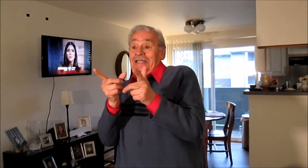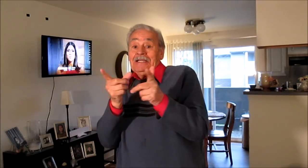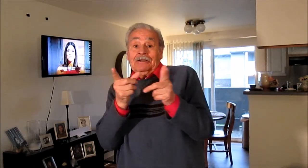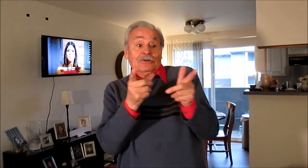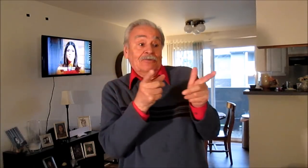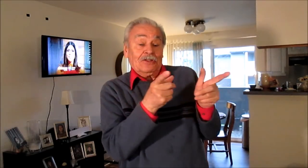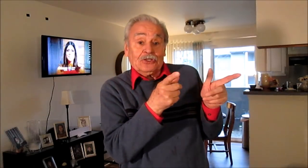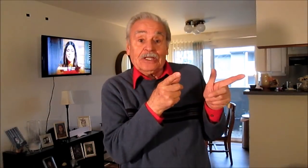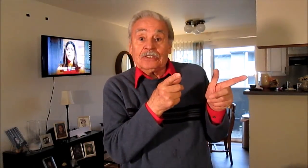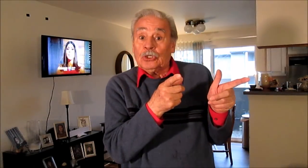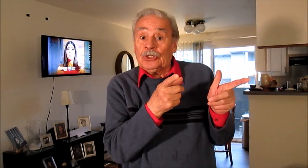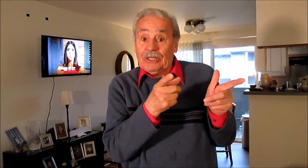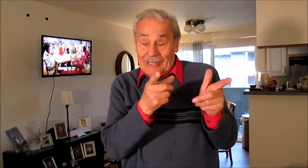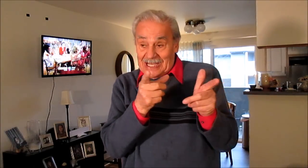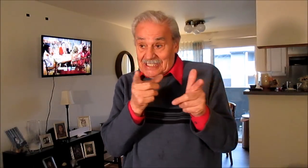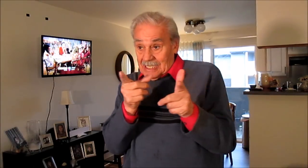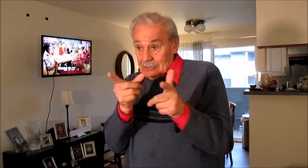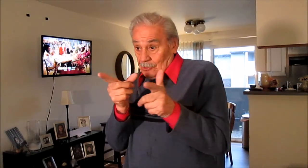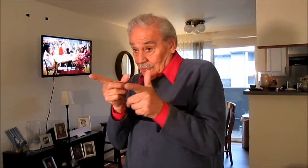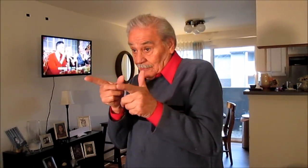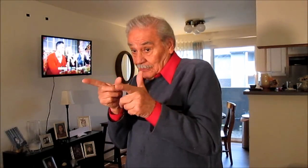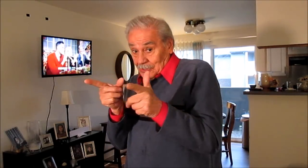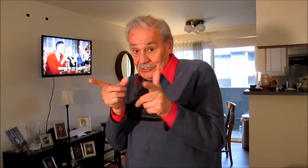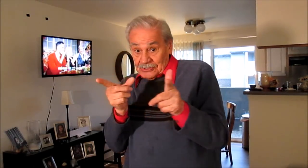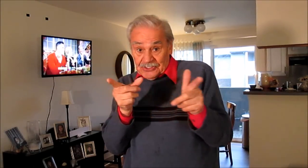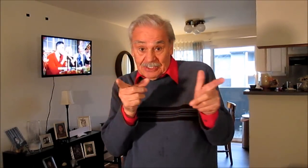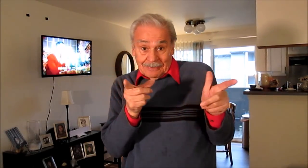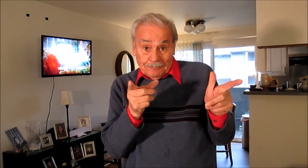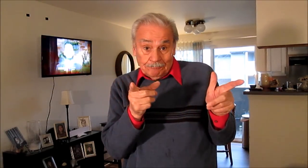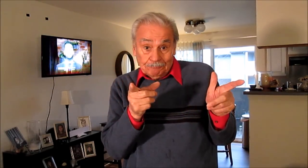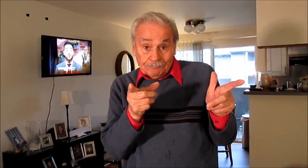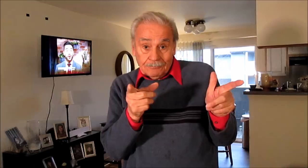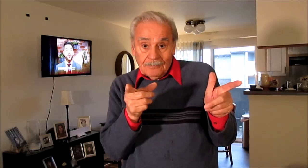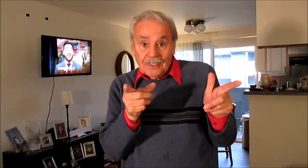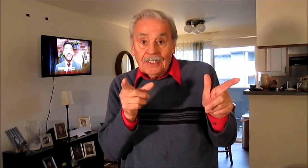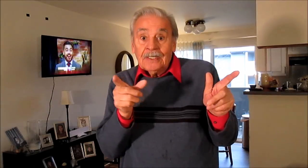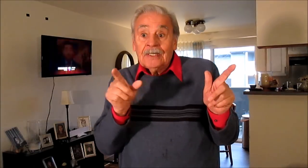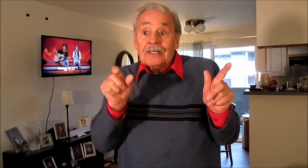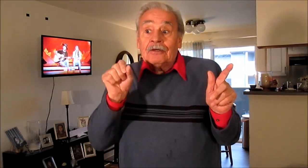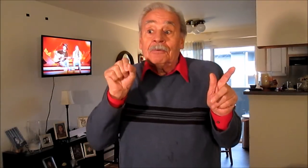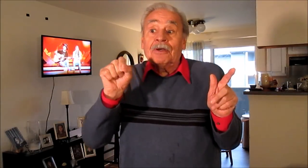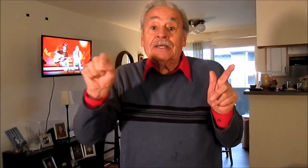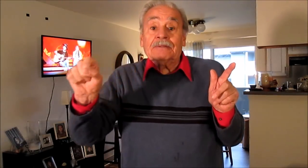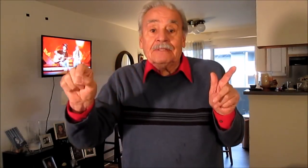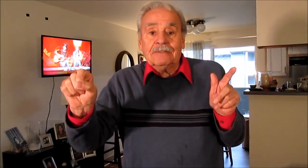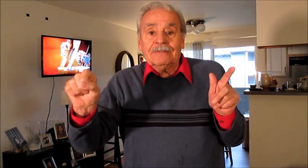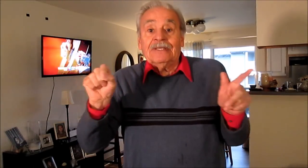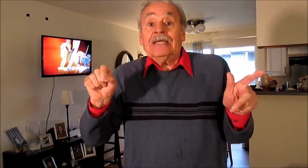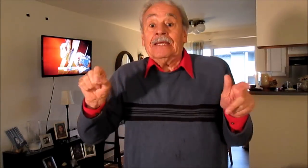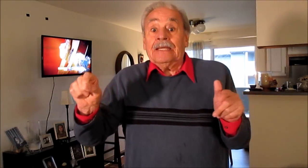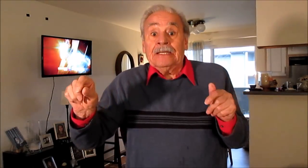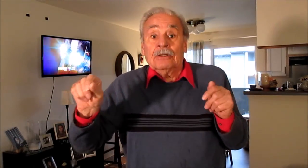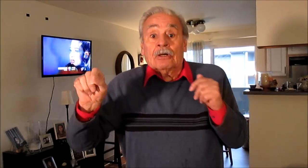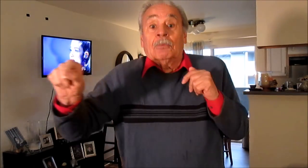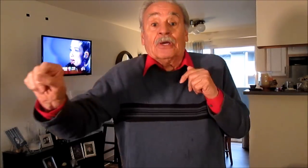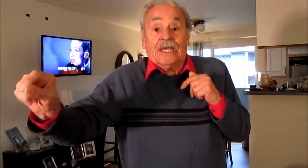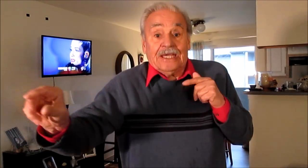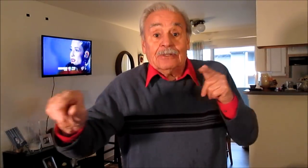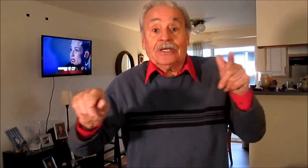tienen los refletores donde vayan los refletores encima. Como que sí y no, como que quiero y que